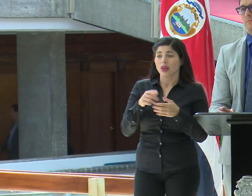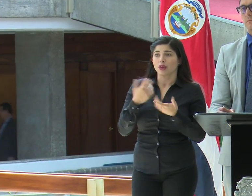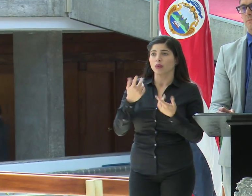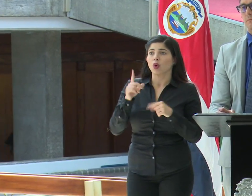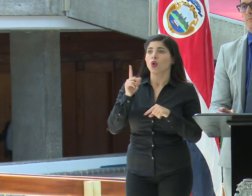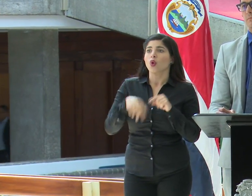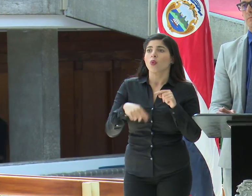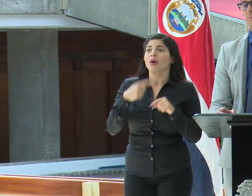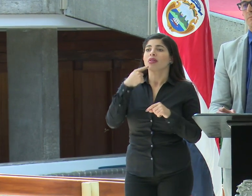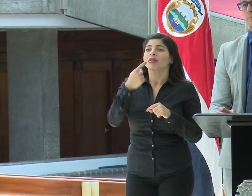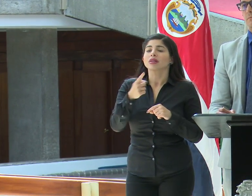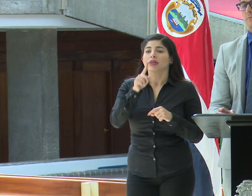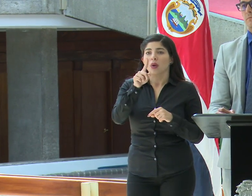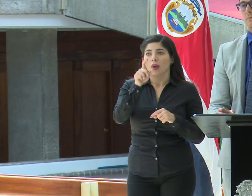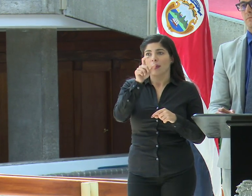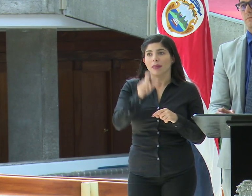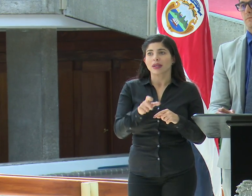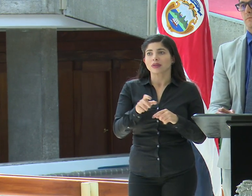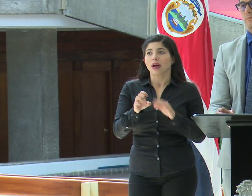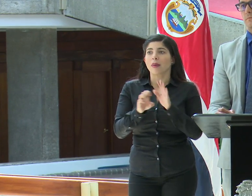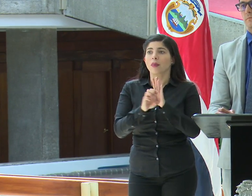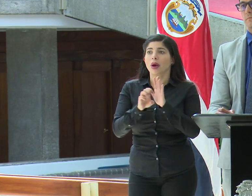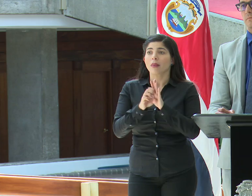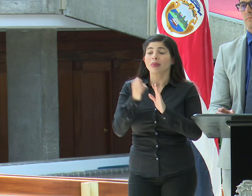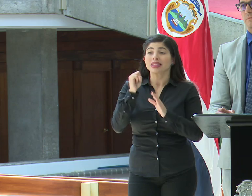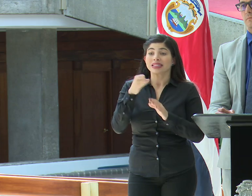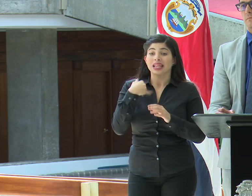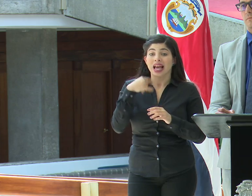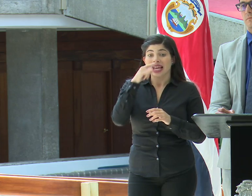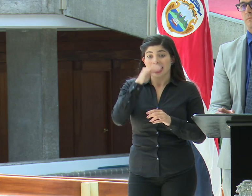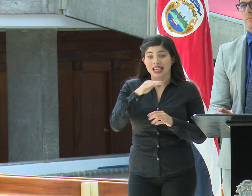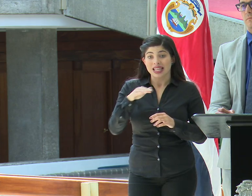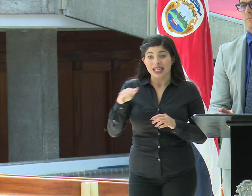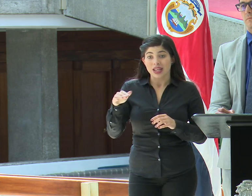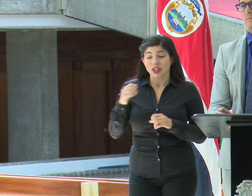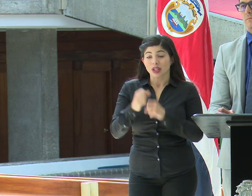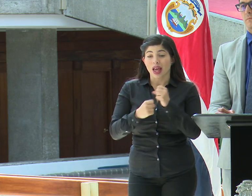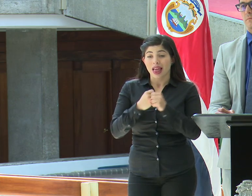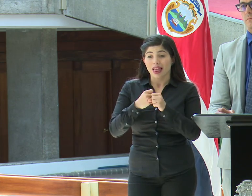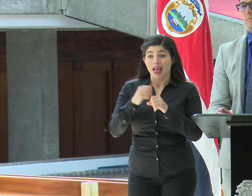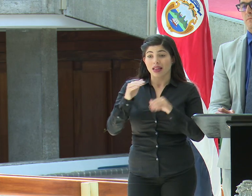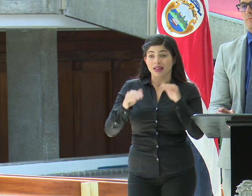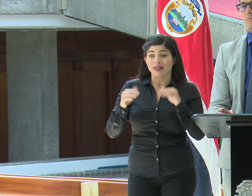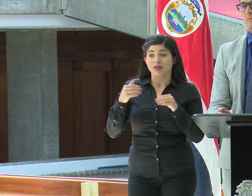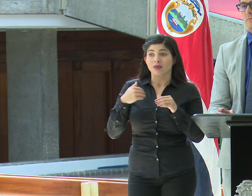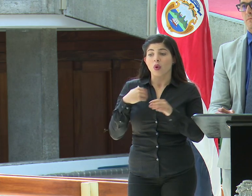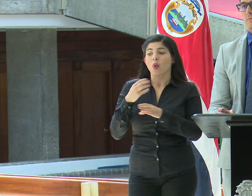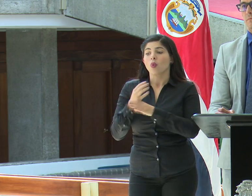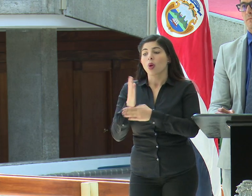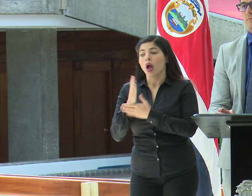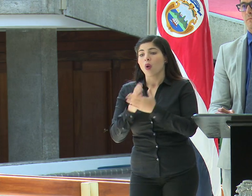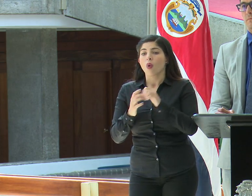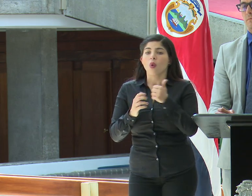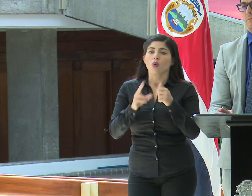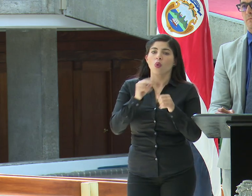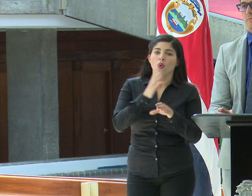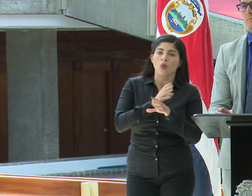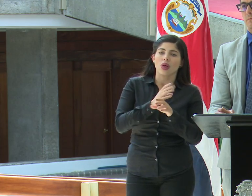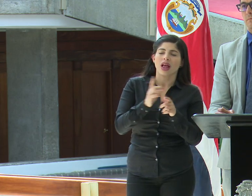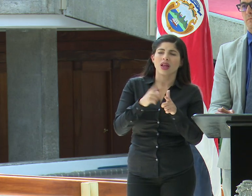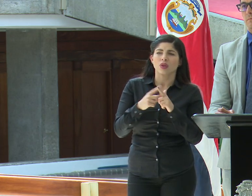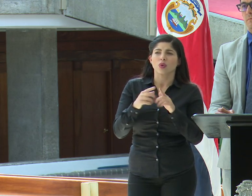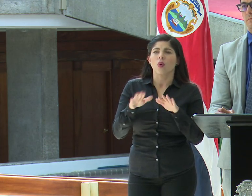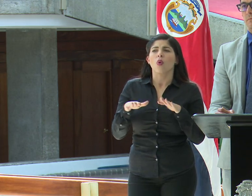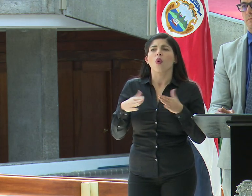no podrían decirle a un familiar, por ejemplo, si tienen niños en diferentes edades, les vamos a cuidar unos y otros no. ¿Cuál sería entonces